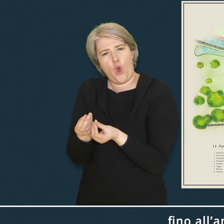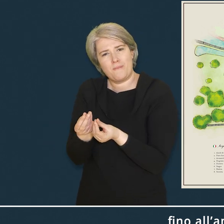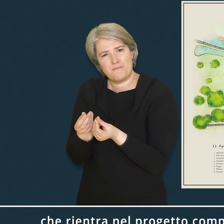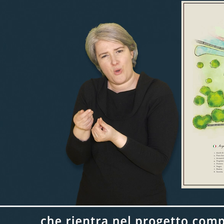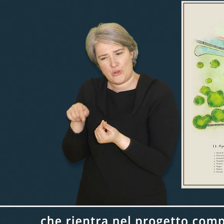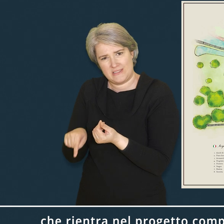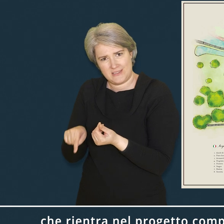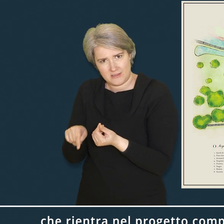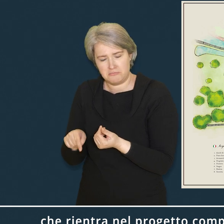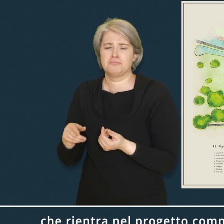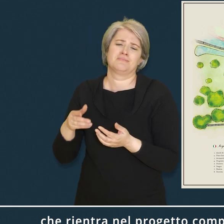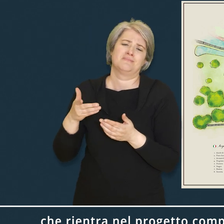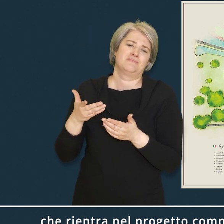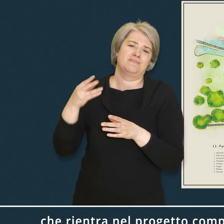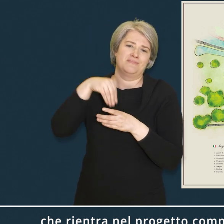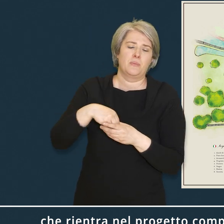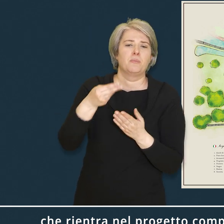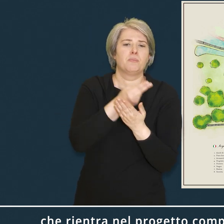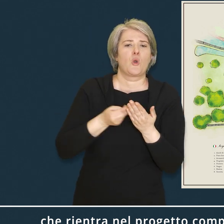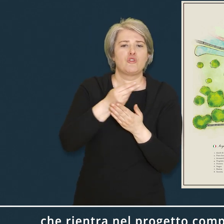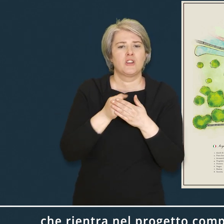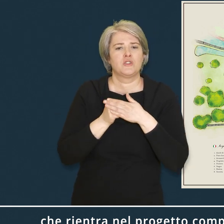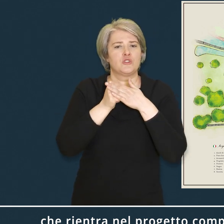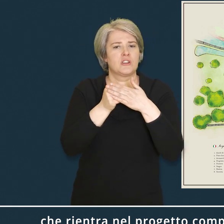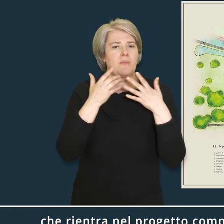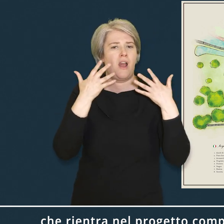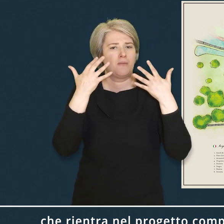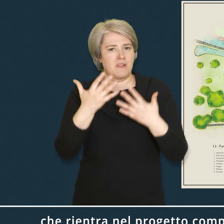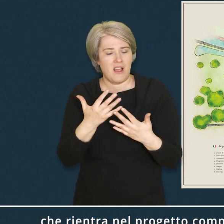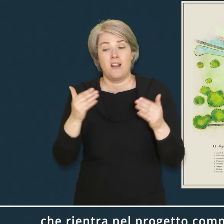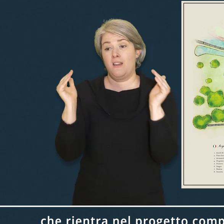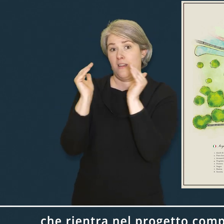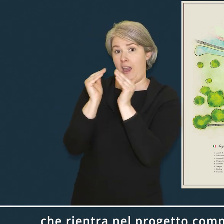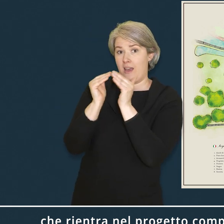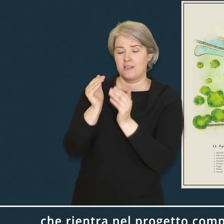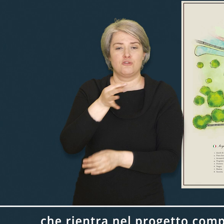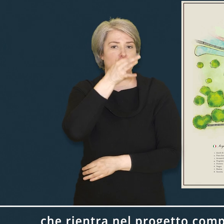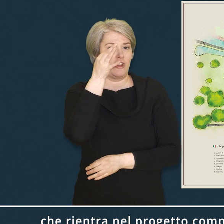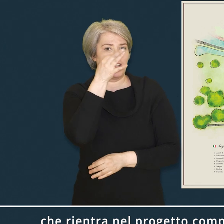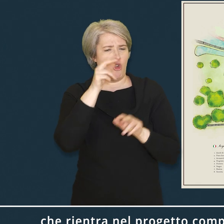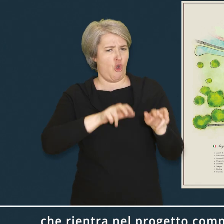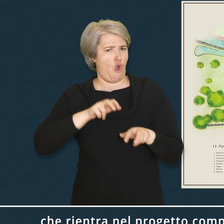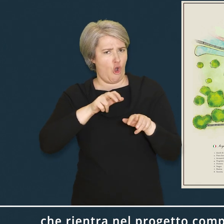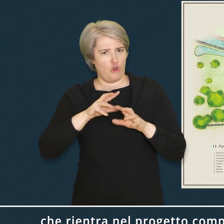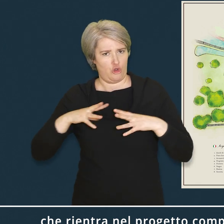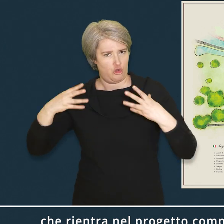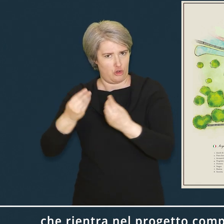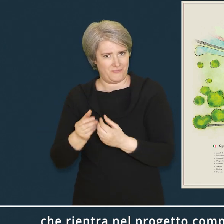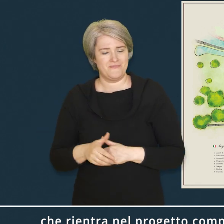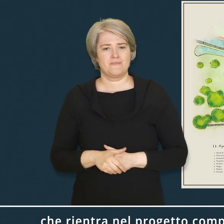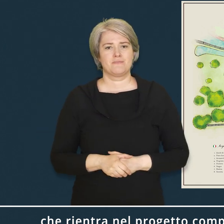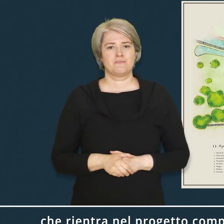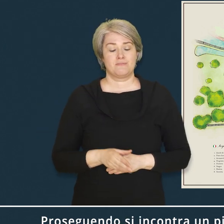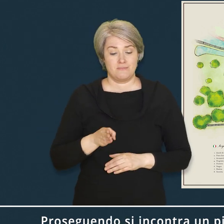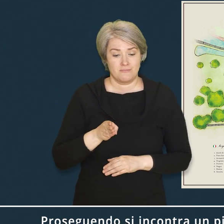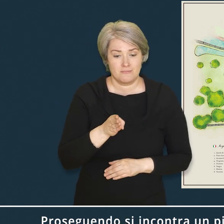che rientra nel progetto complessivo di sostenibilità ambientale del giardino della casa e